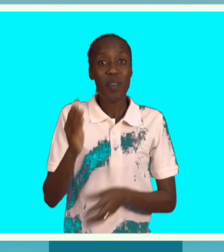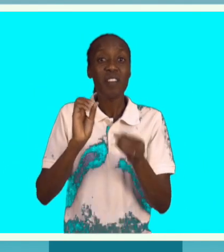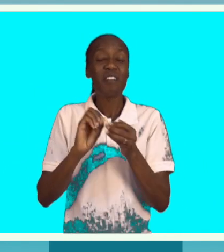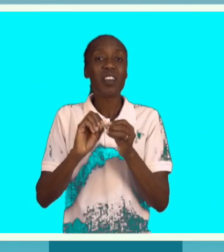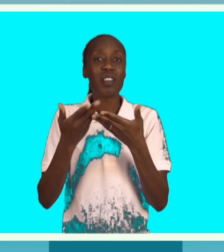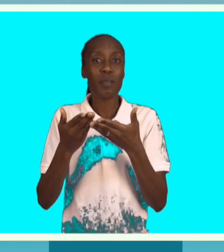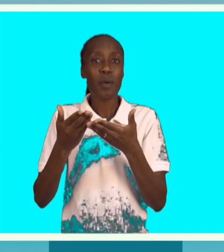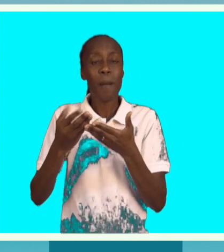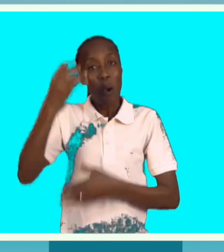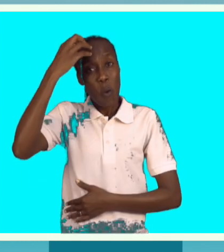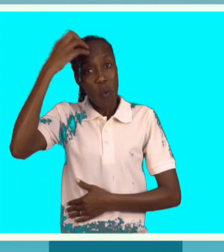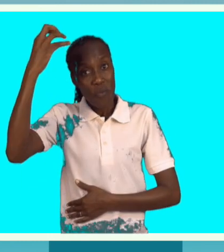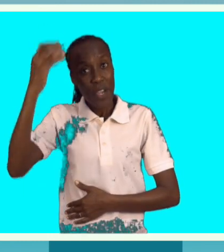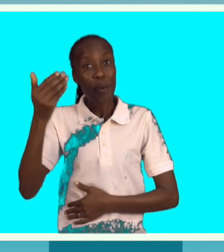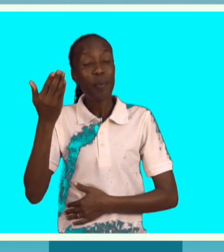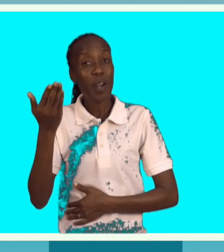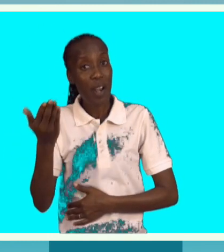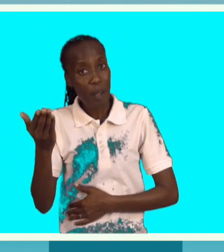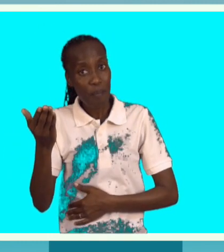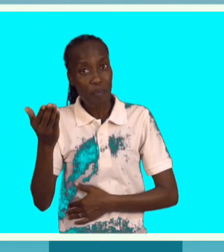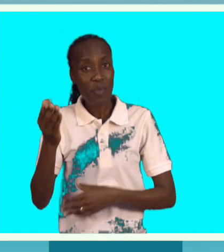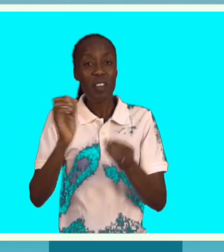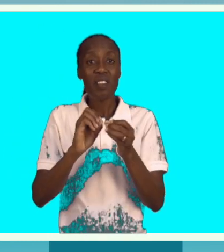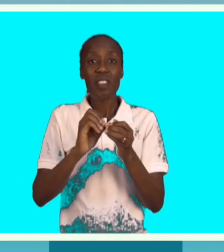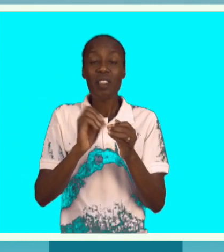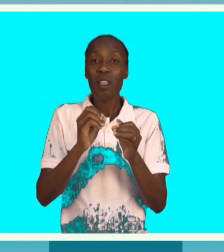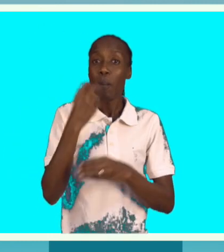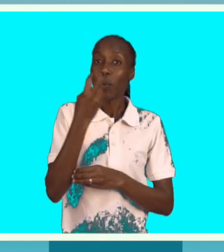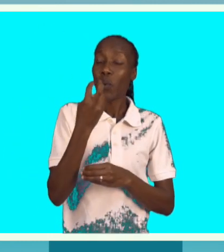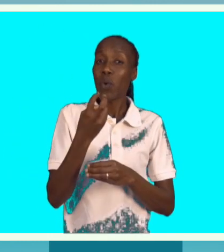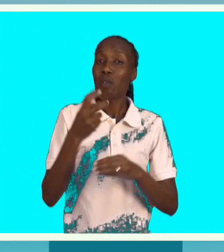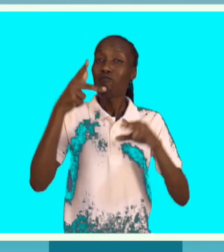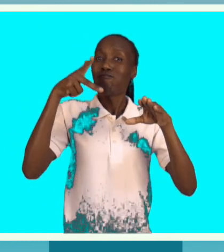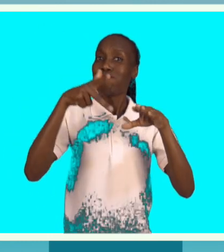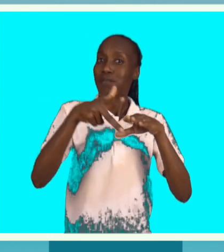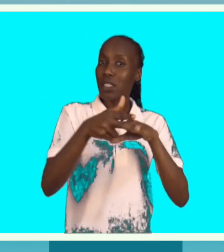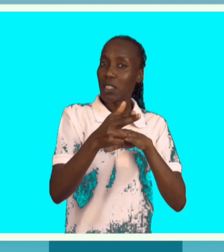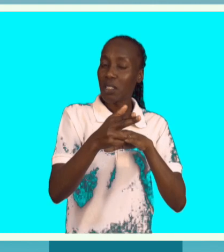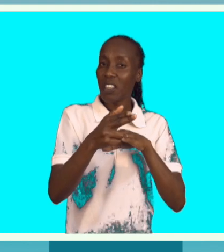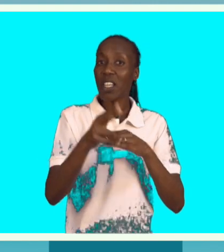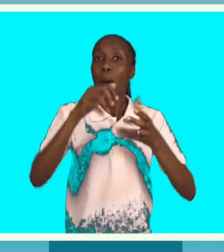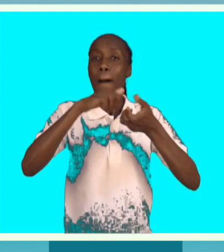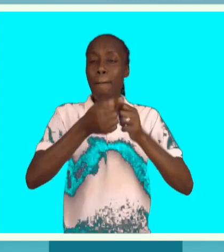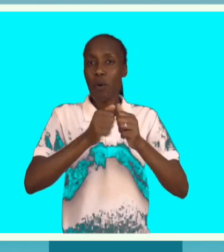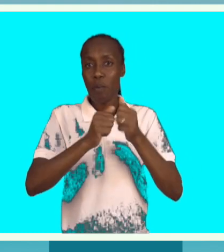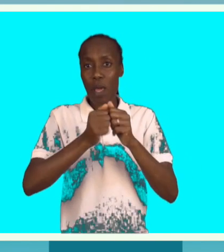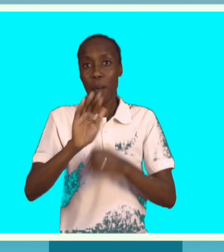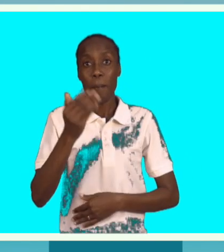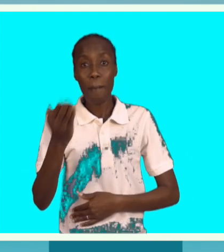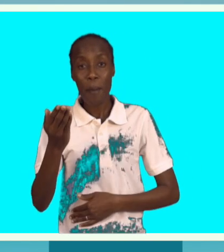que o próprio governo ache soluções para resolver os problemas e para criar